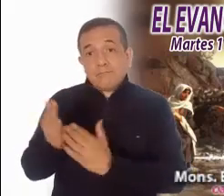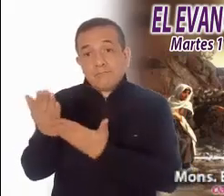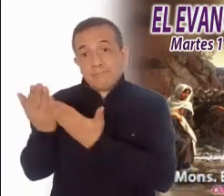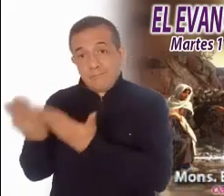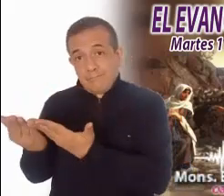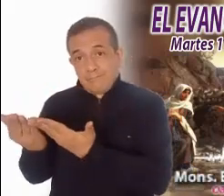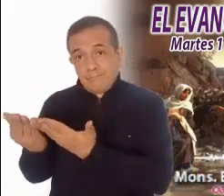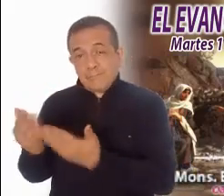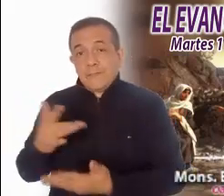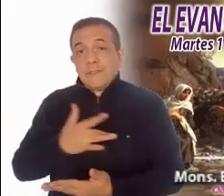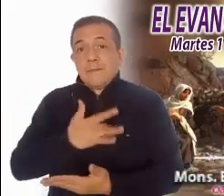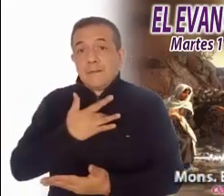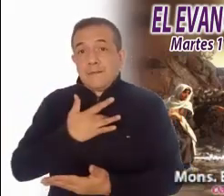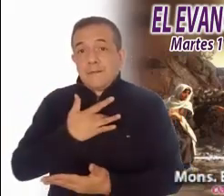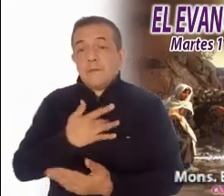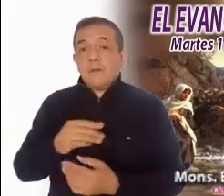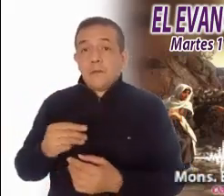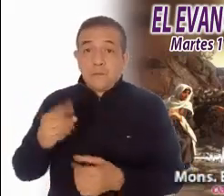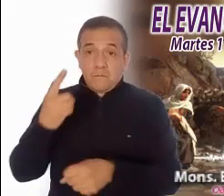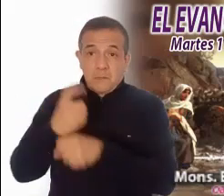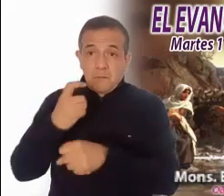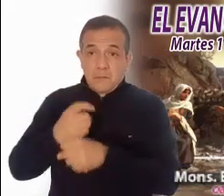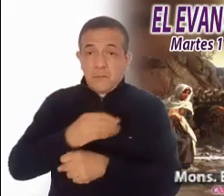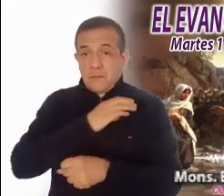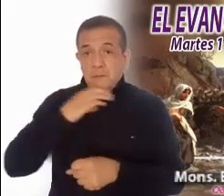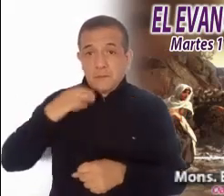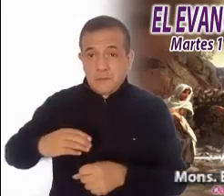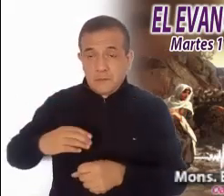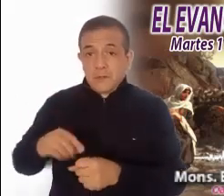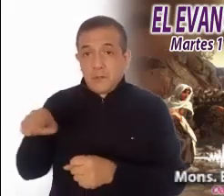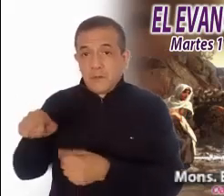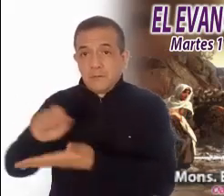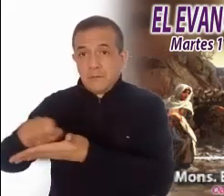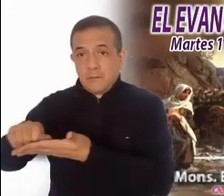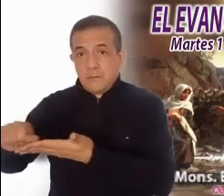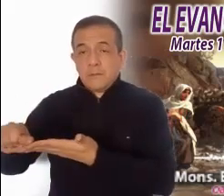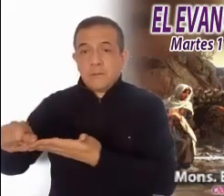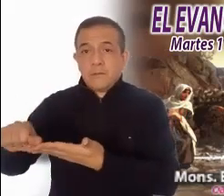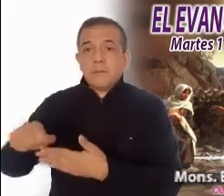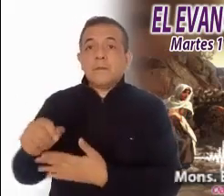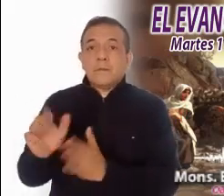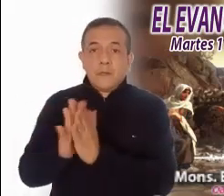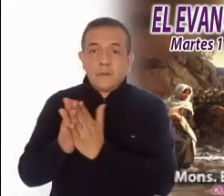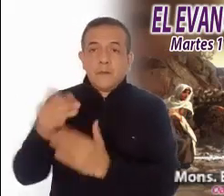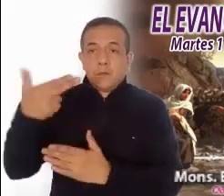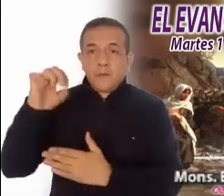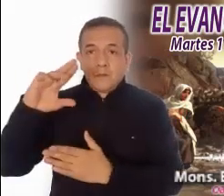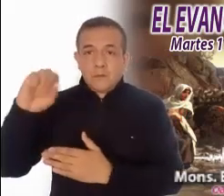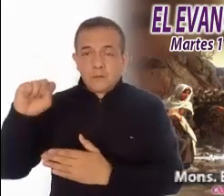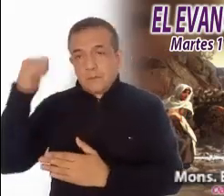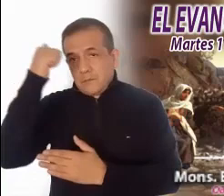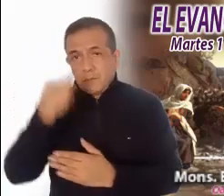cristianos, narradas por el libro de los hechos de los apóstoles, y las apariciones a diferentes